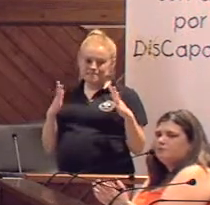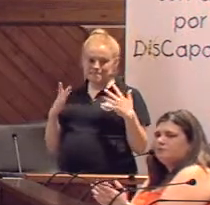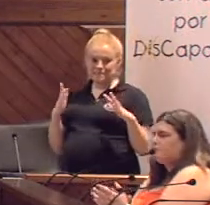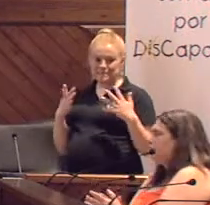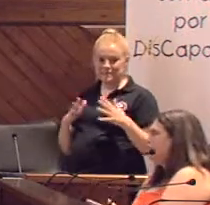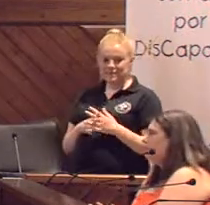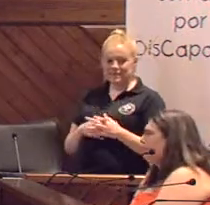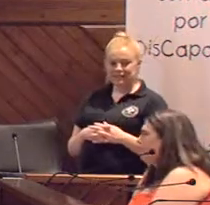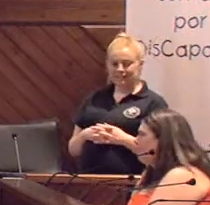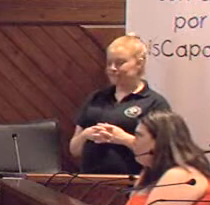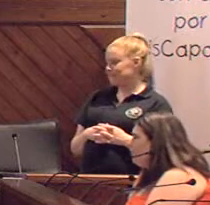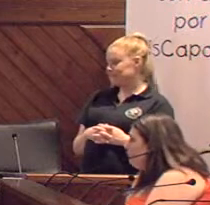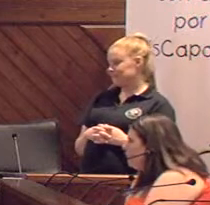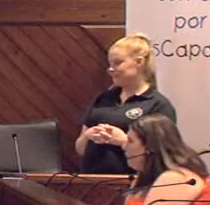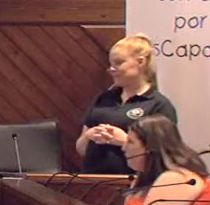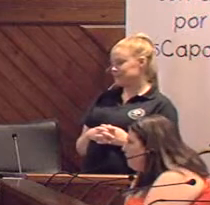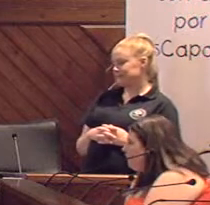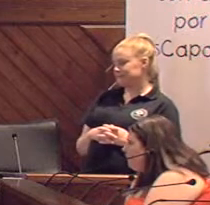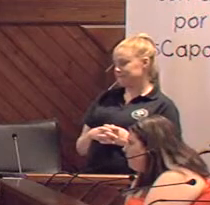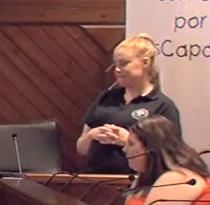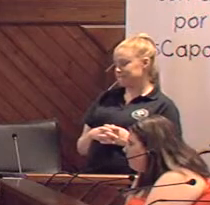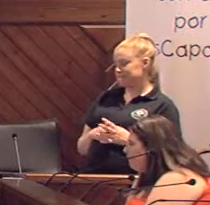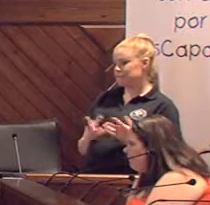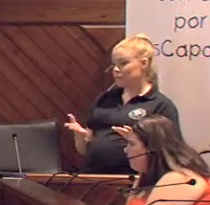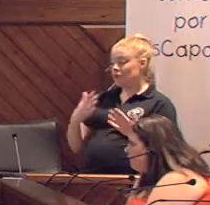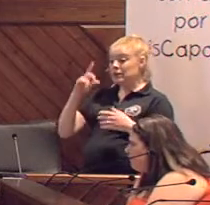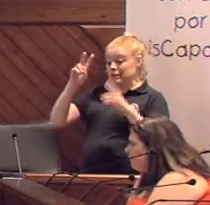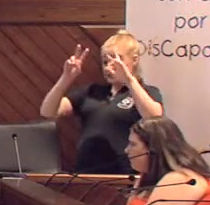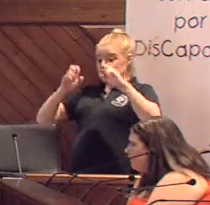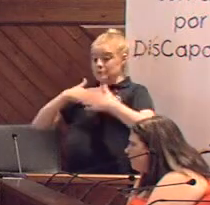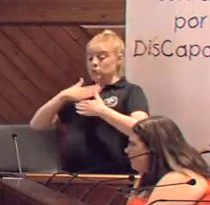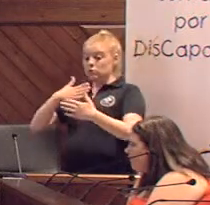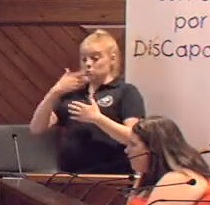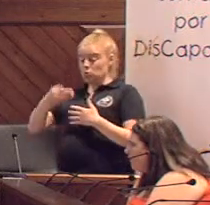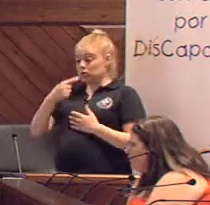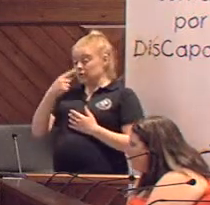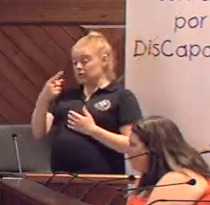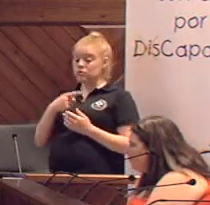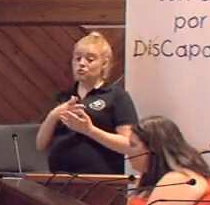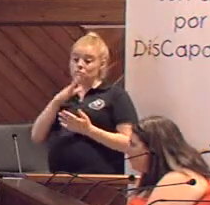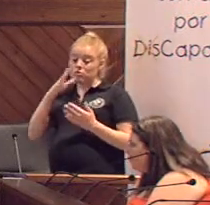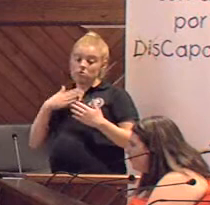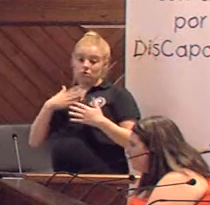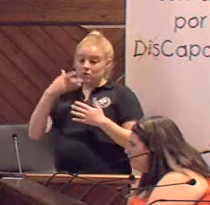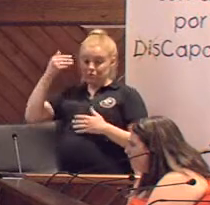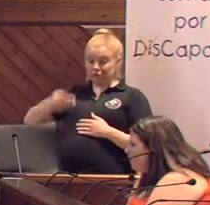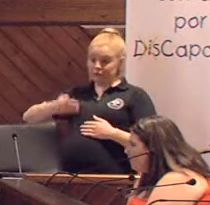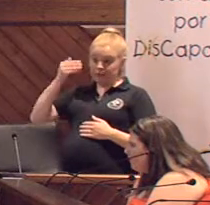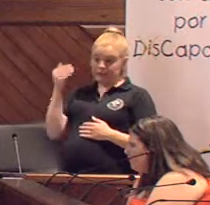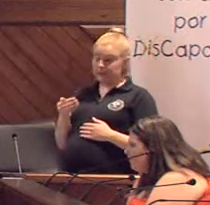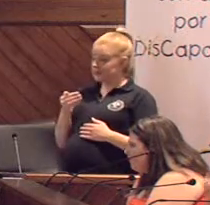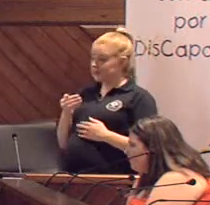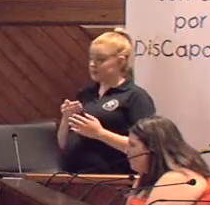Pues sí, es algo importante lo que ha dicho, porque el voluntariado, desde luego, es imprescindible para… Y es